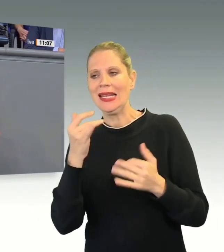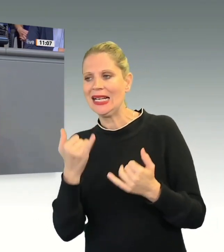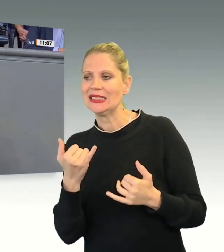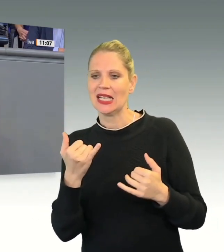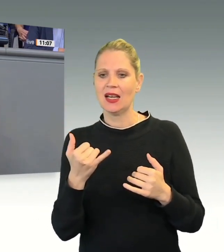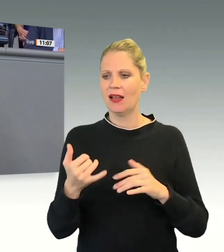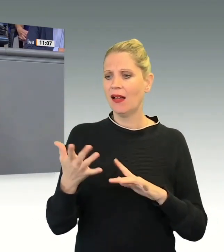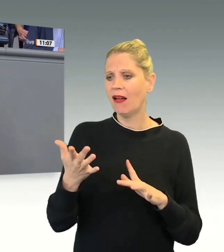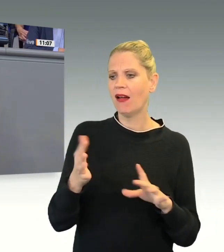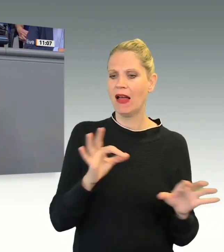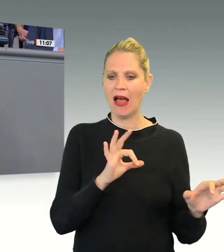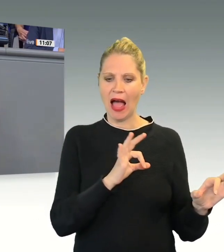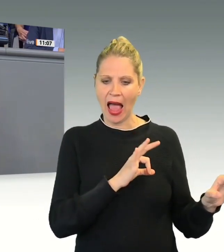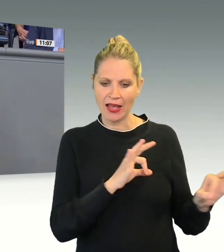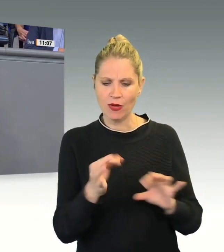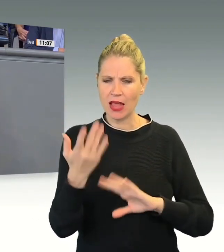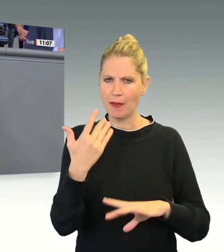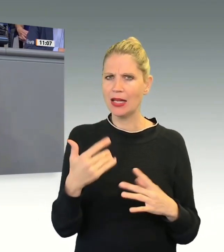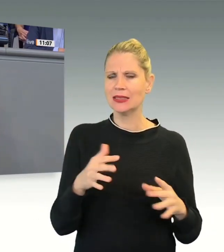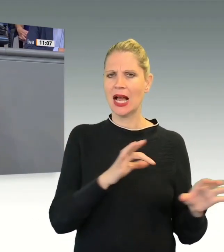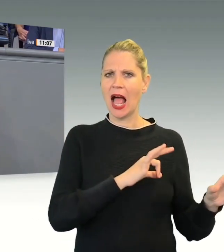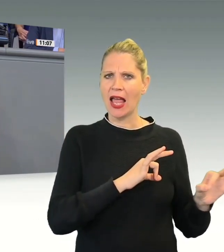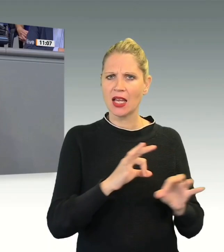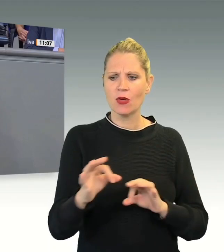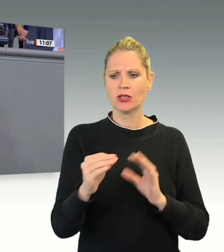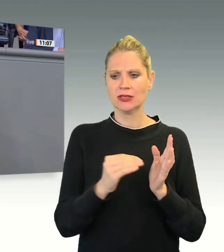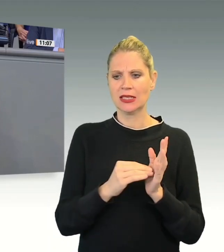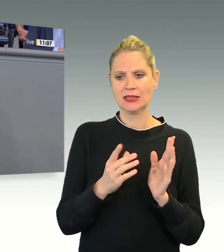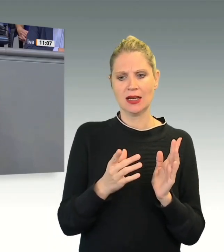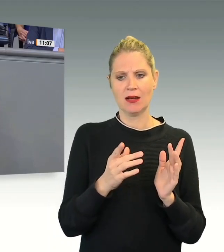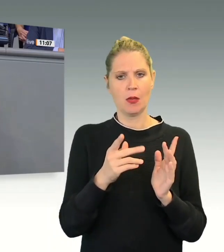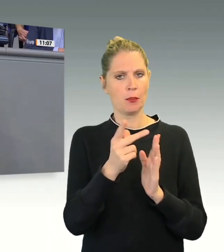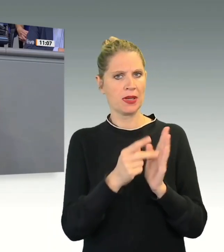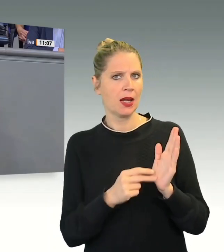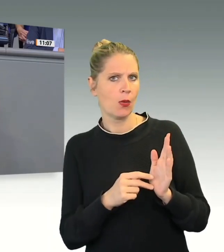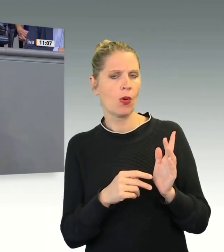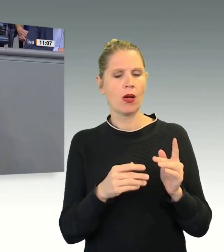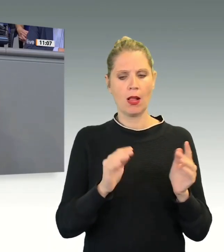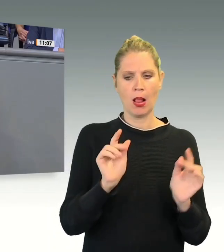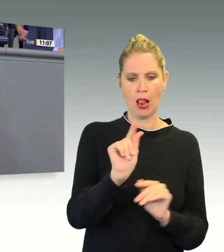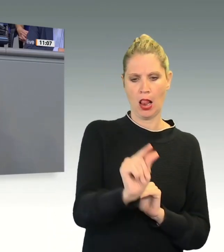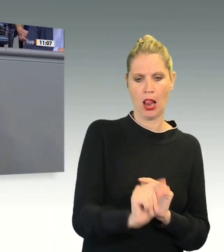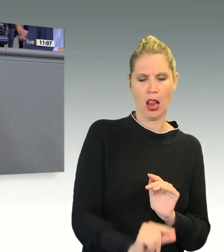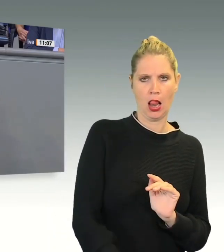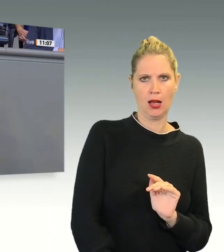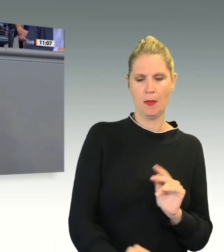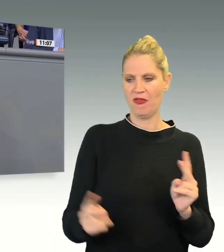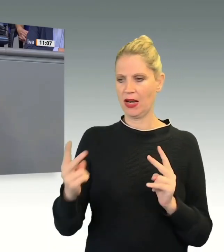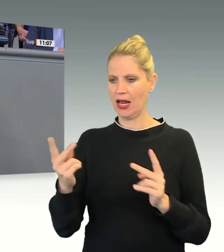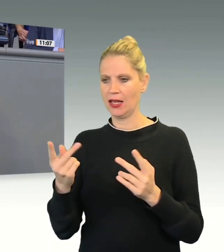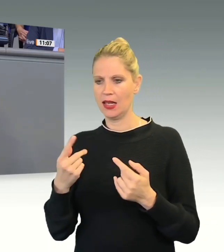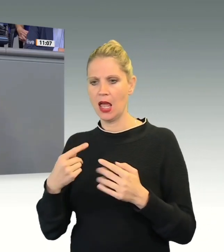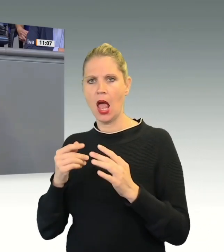auch nur kurz dauerte. Jetzt weiten sie Schritt für Schritt den Zeitraum aus, ohne die Tatbestandsvoraussetzungen oder die sonstigen